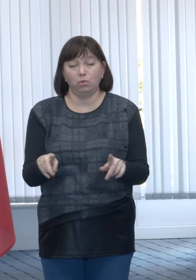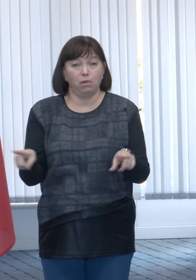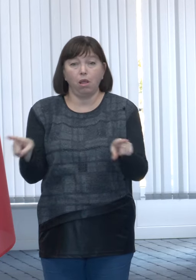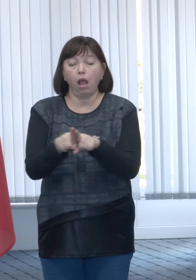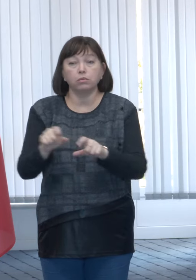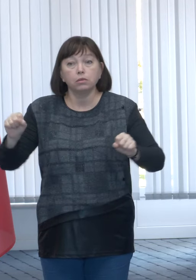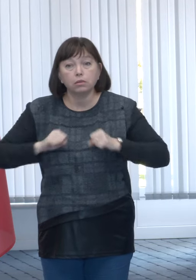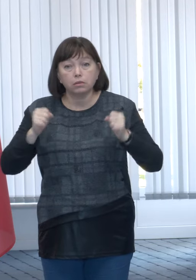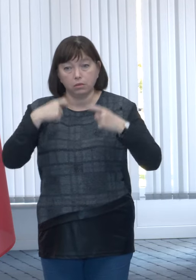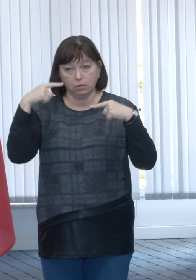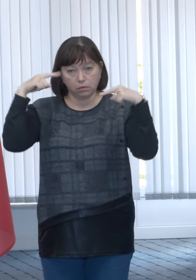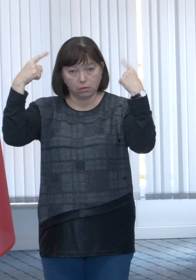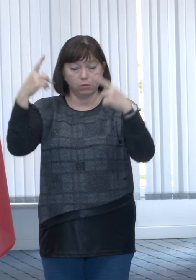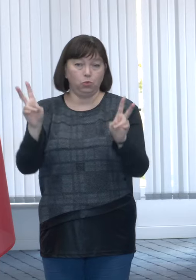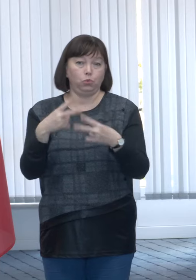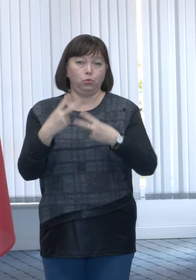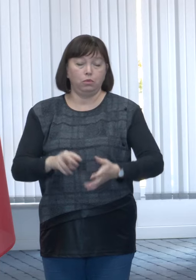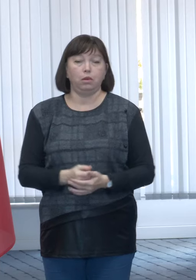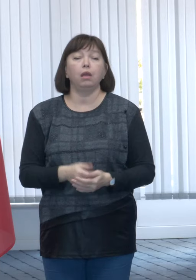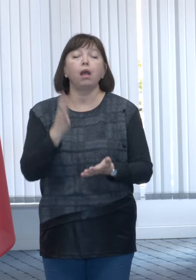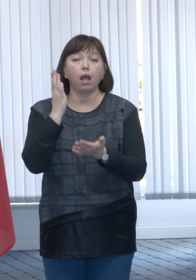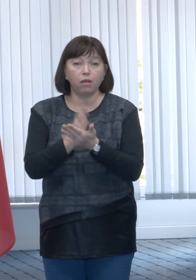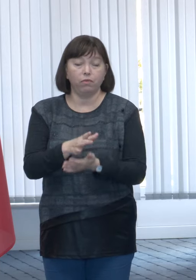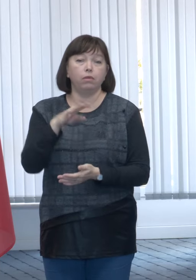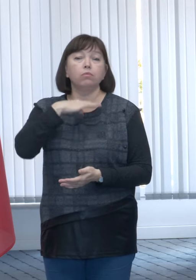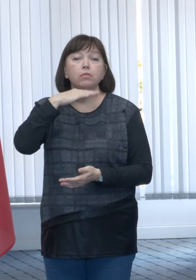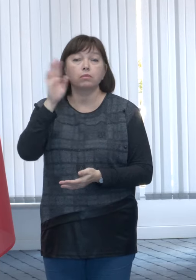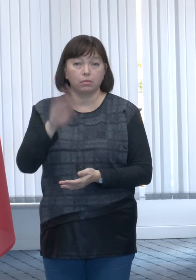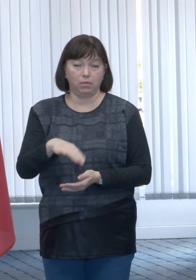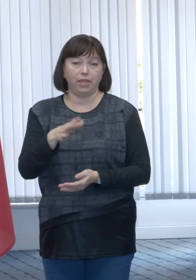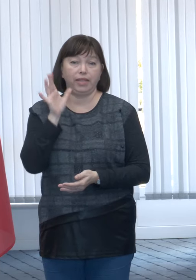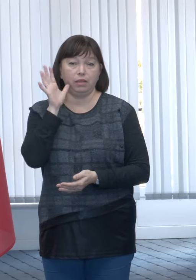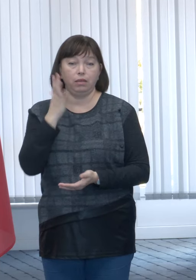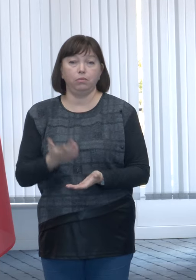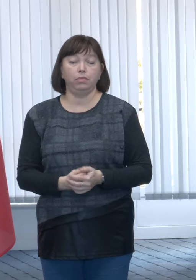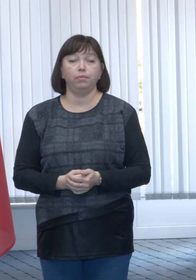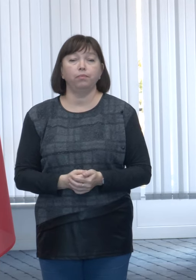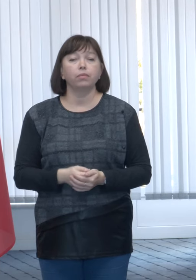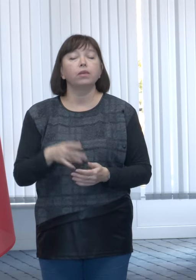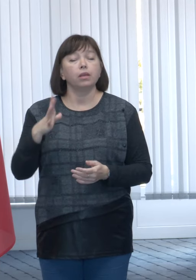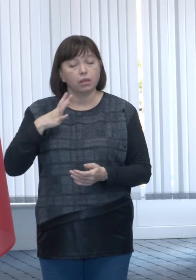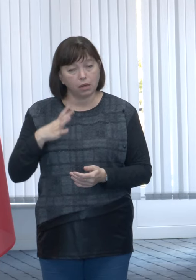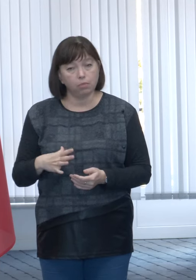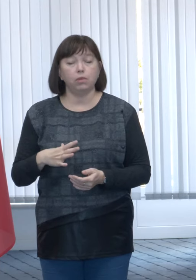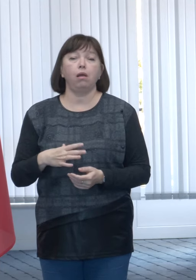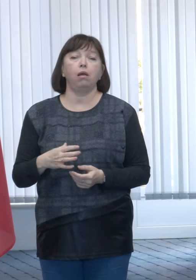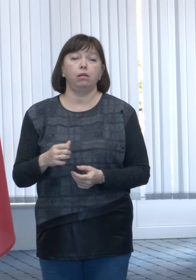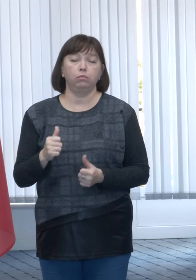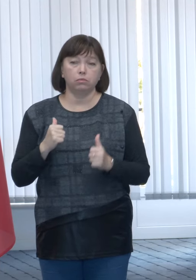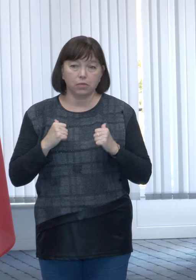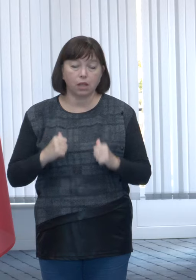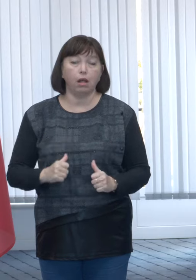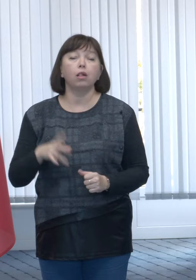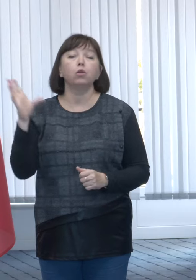asemenea efort din partea cetățenilor. Încă o dată, repet, avem suficient timp, cu grijă, cu răbdare, toți